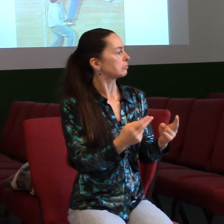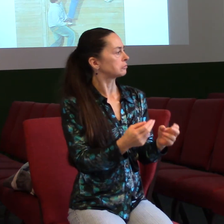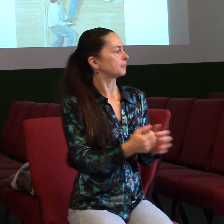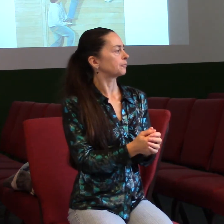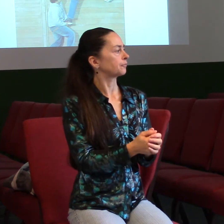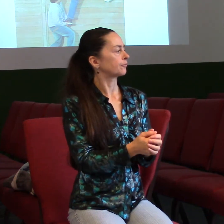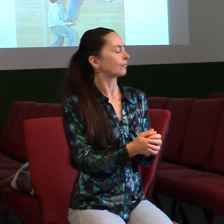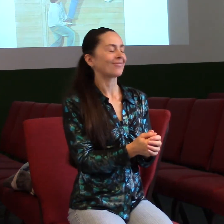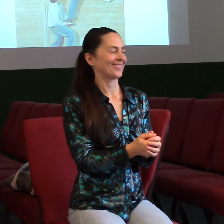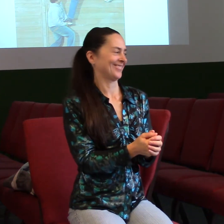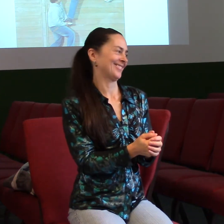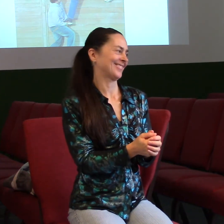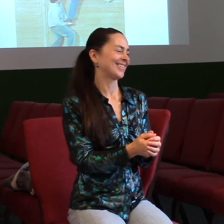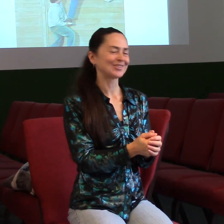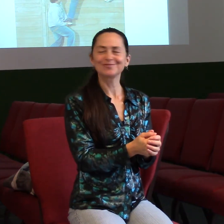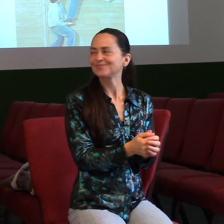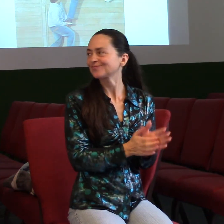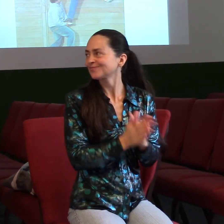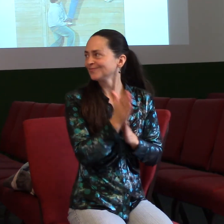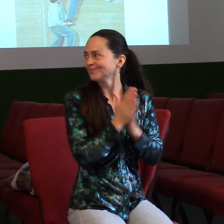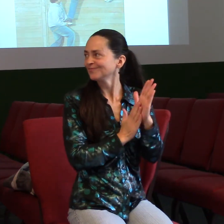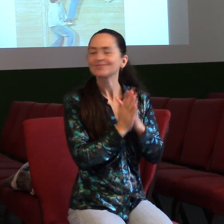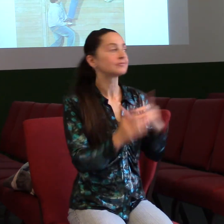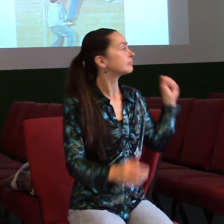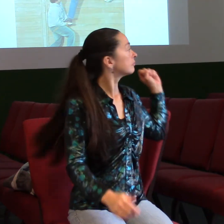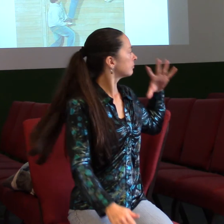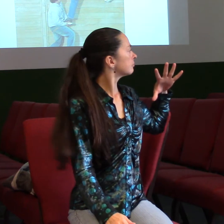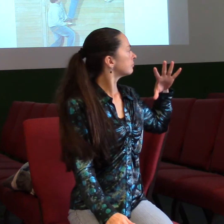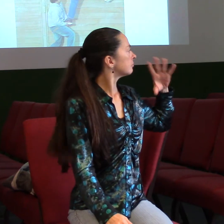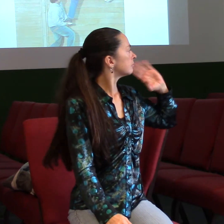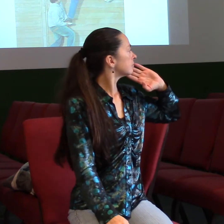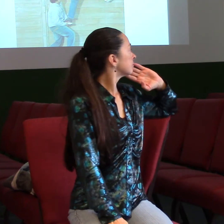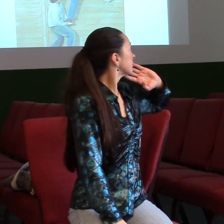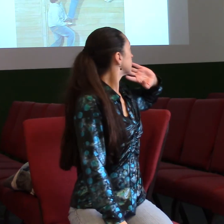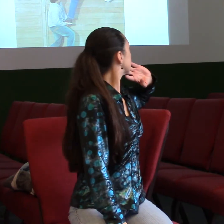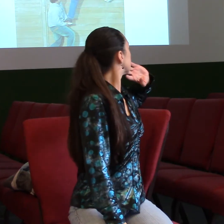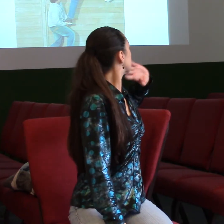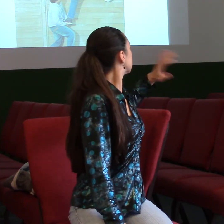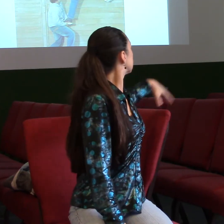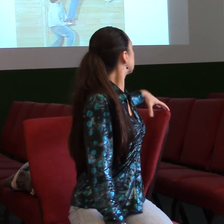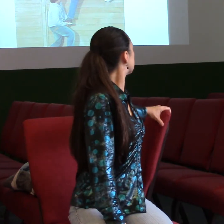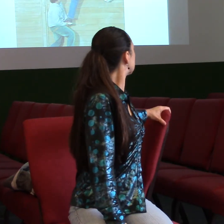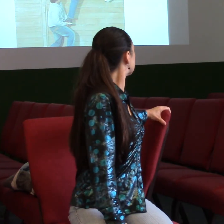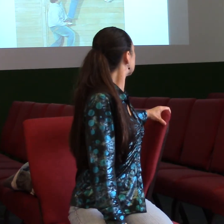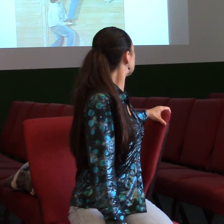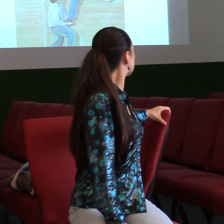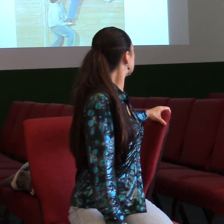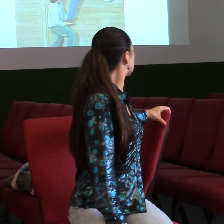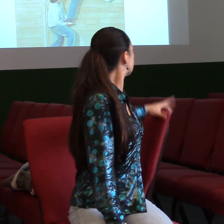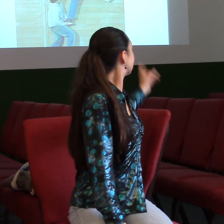Mám tady jednu basáž. Zkusím, jestli bude fungovat moderní technika. Nebude fungovat.